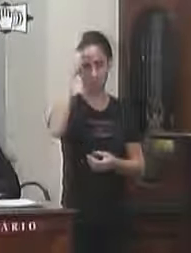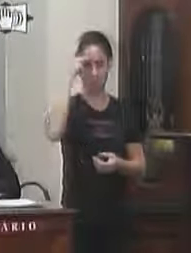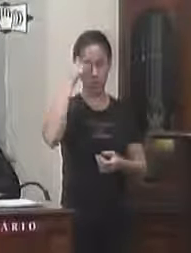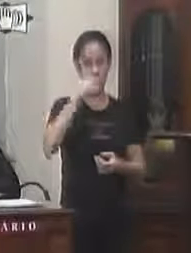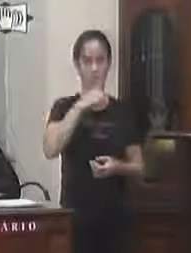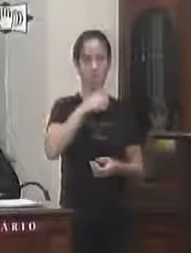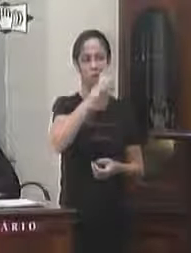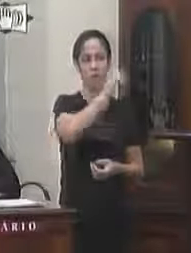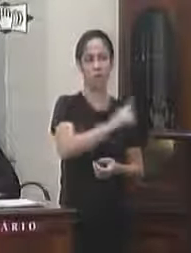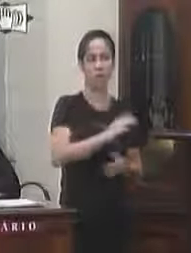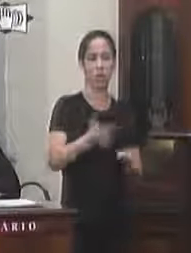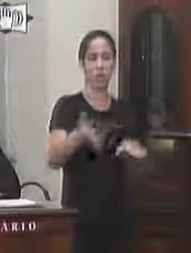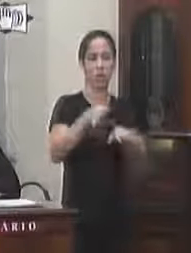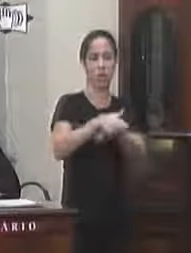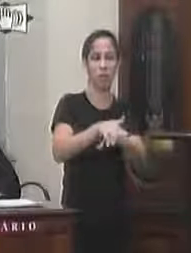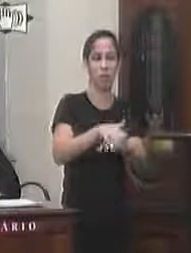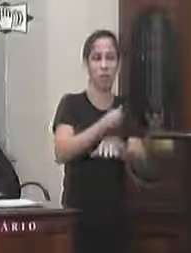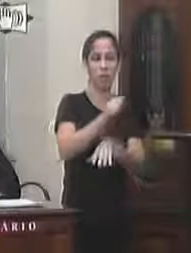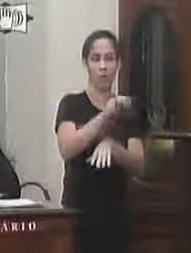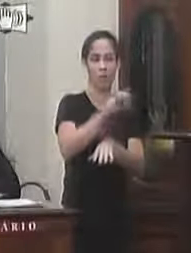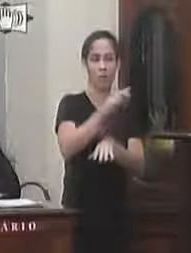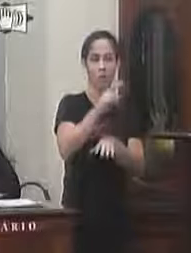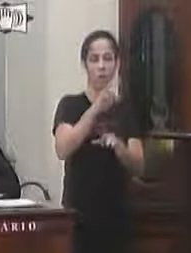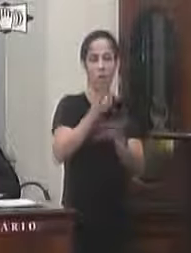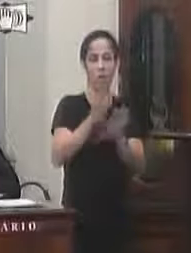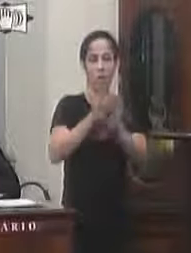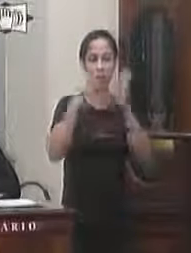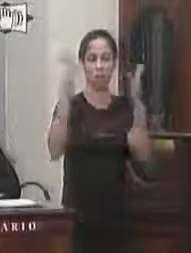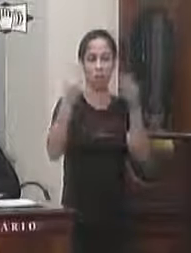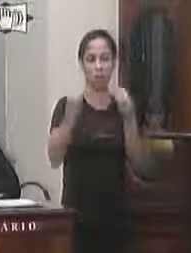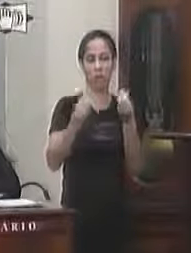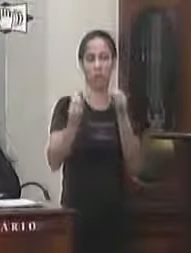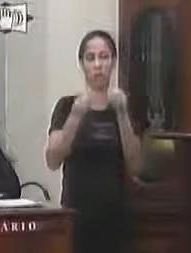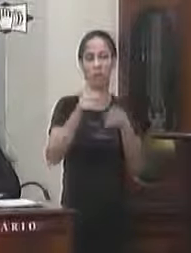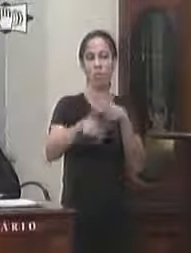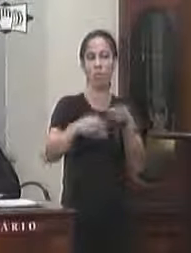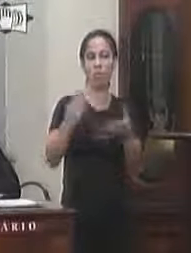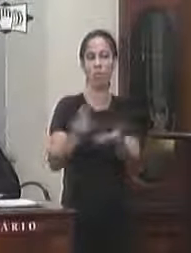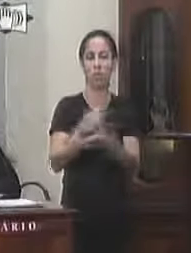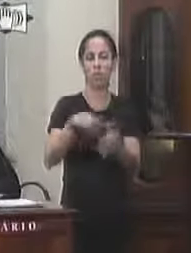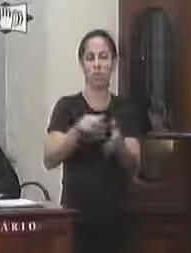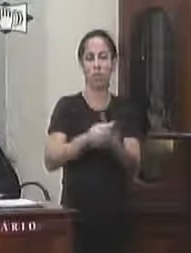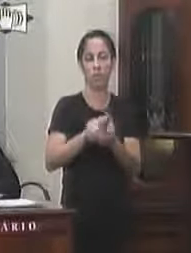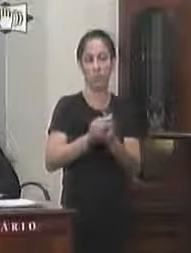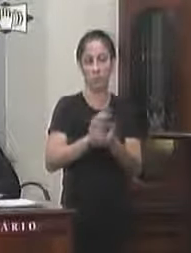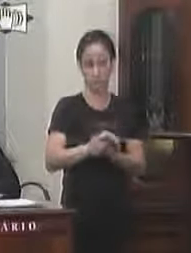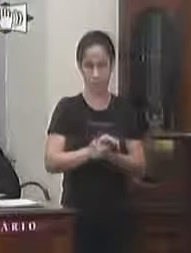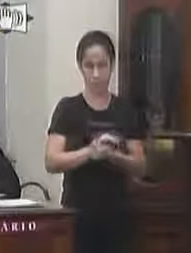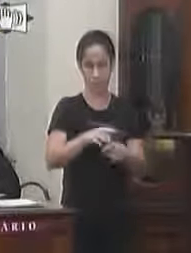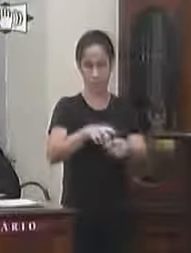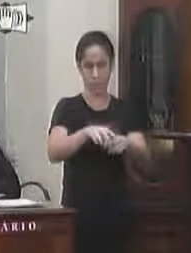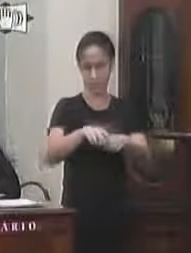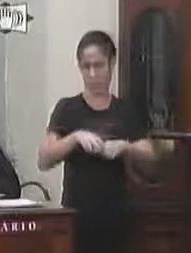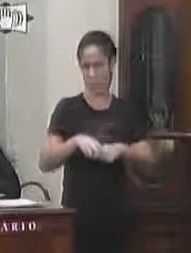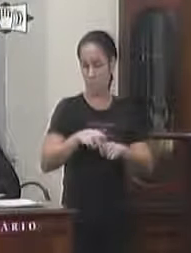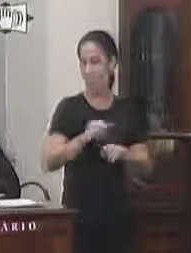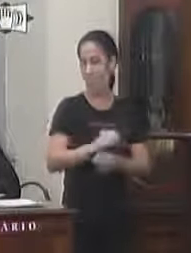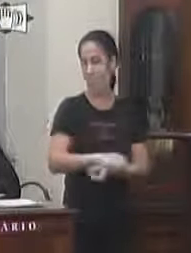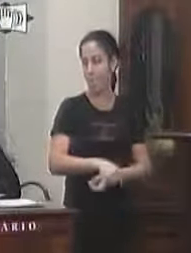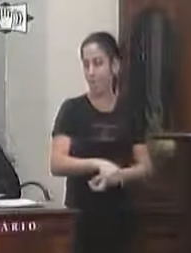possibilidade de serem incluídos de forma ativa nas solenidades públicas que ocorrem em nosso município em sua justificativa